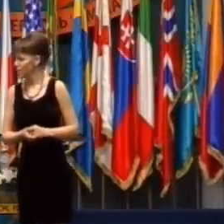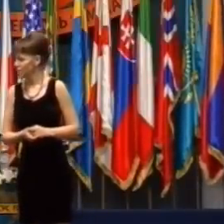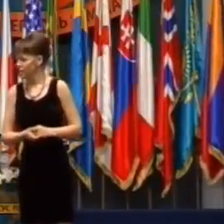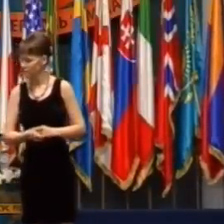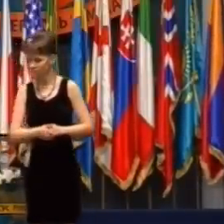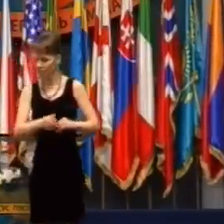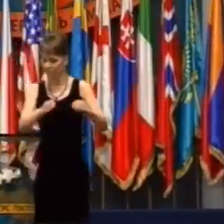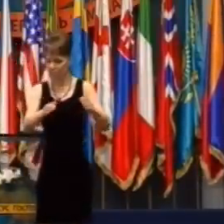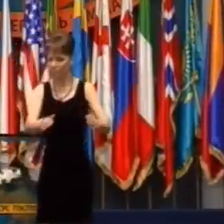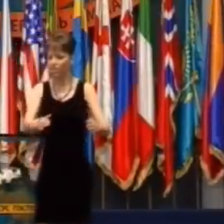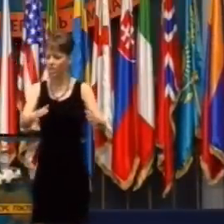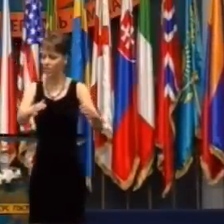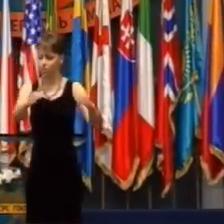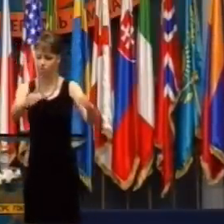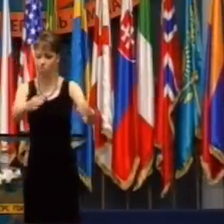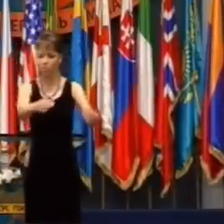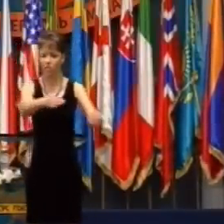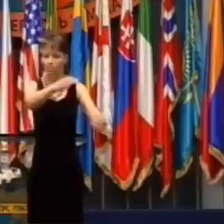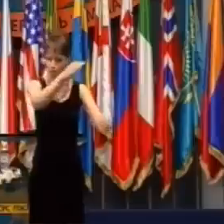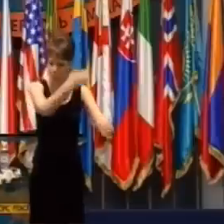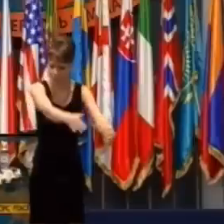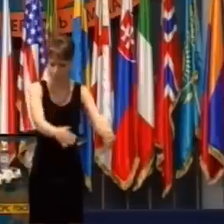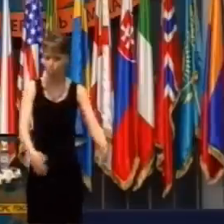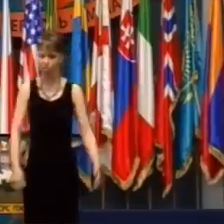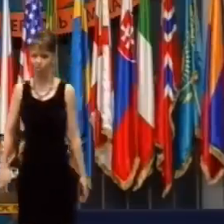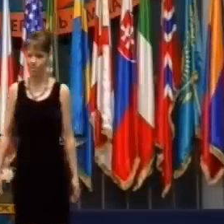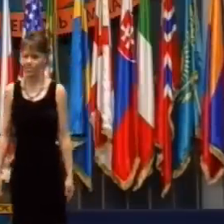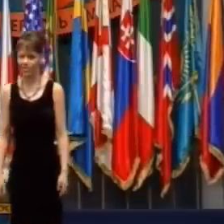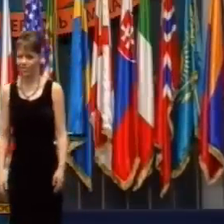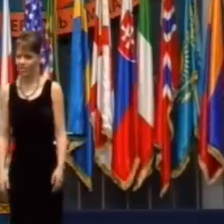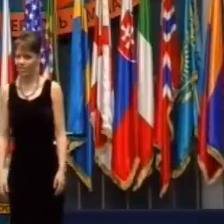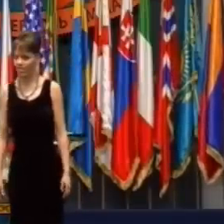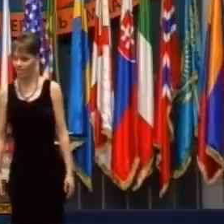a ja som mu to nedovolil, pretože ešte nebol na rade.